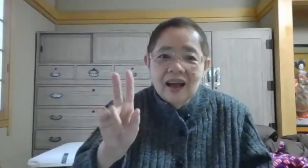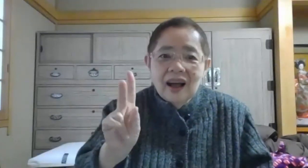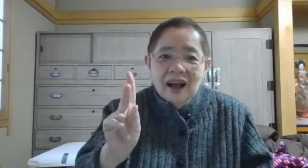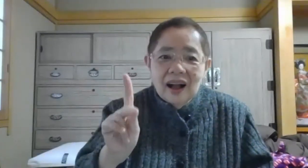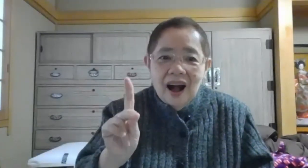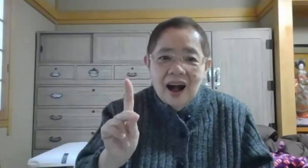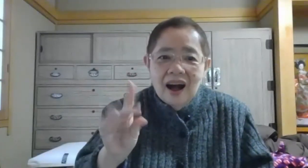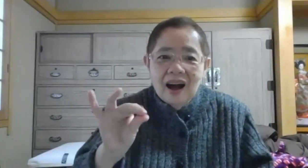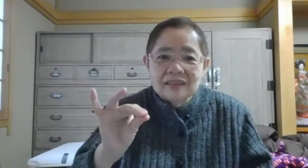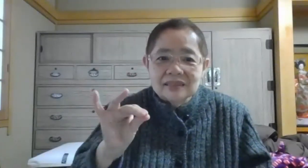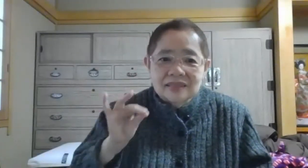きってーって